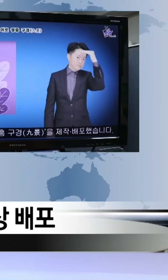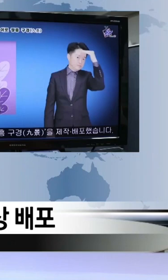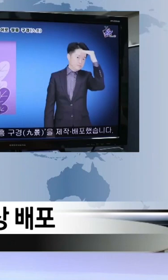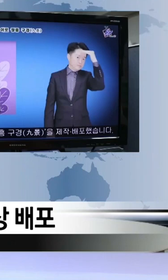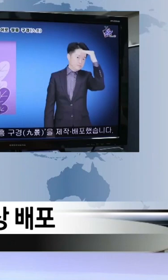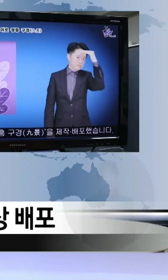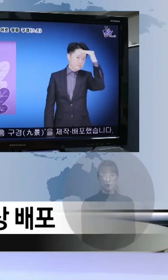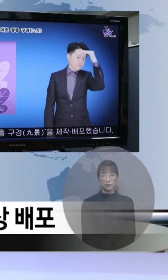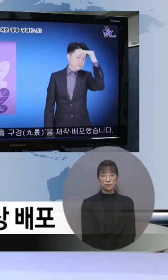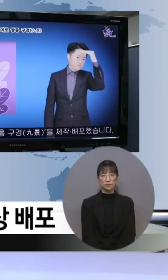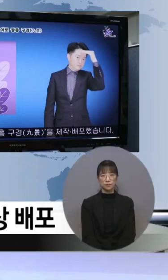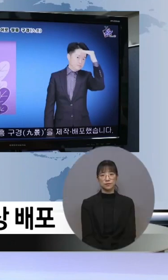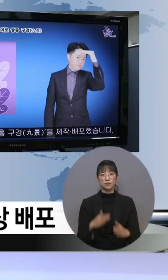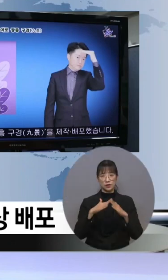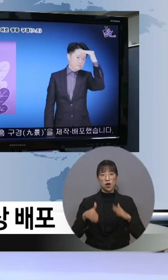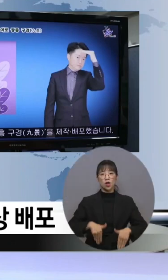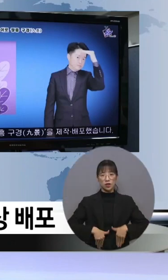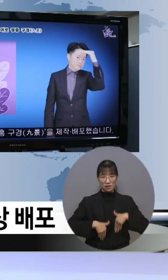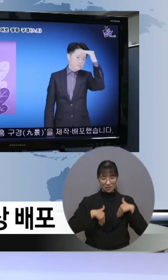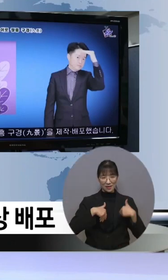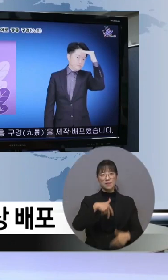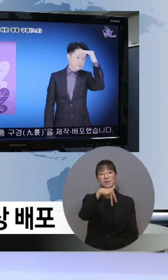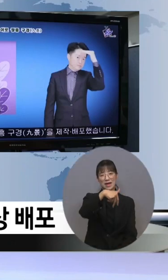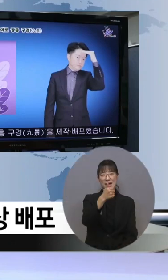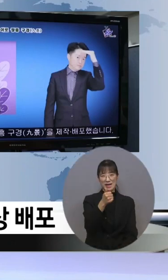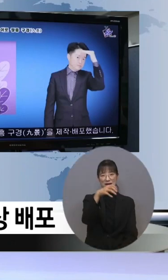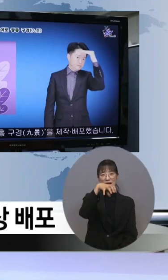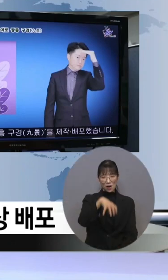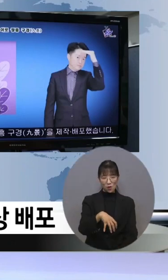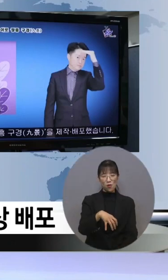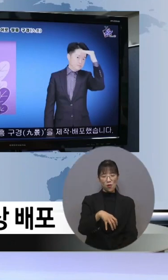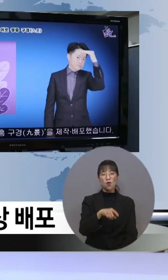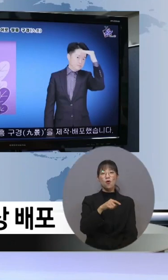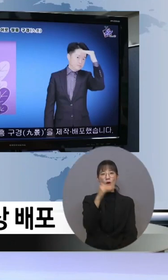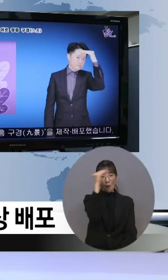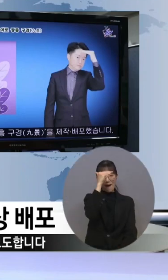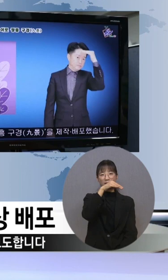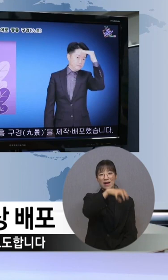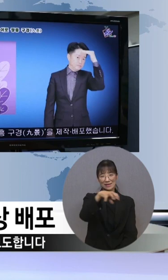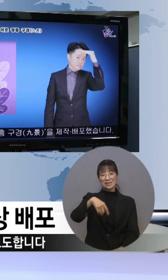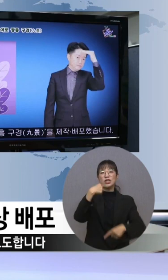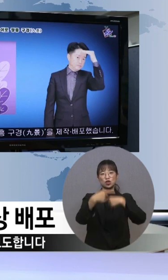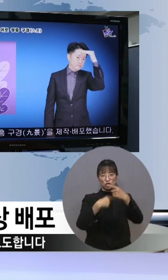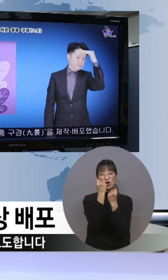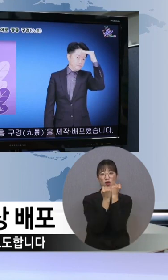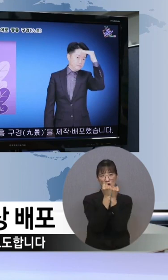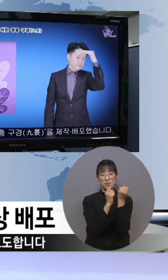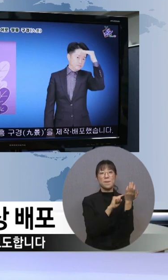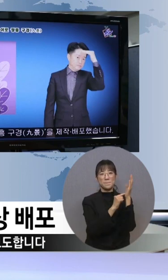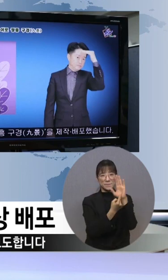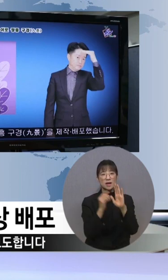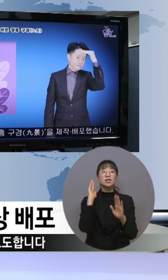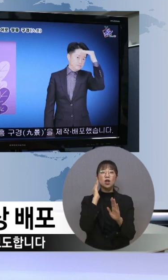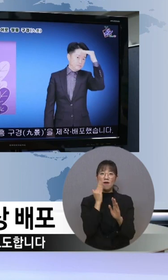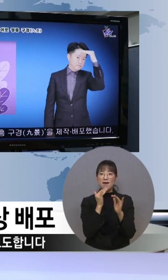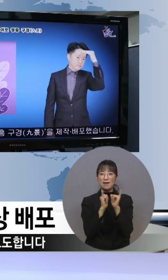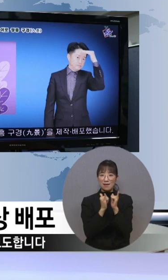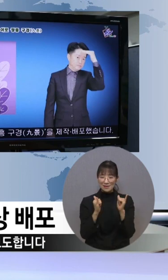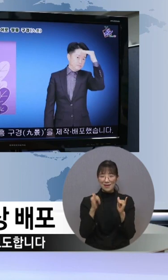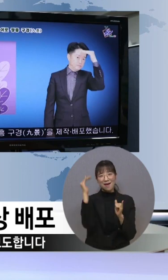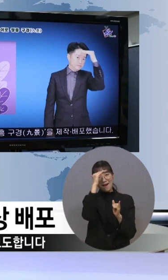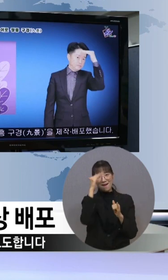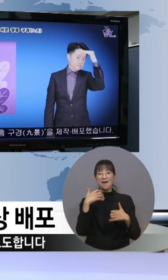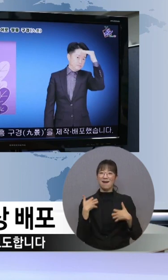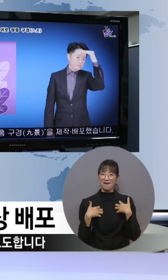전남 장흥군의 주요 관광지에 수어 해설 영상이 배포되어 청각장애인도 자유롭게 관광할 수 있게